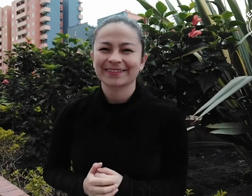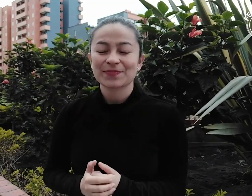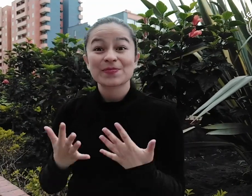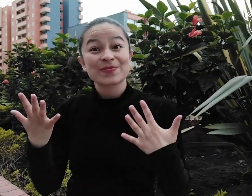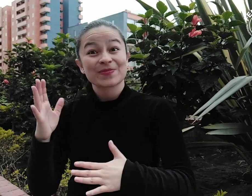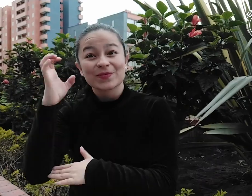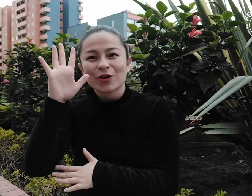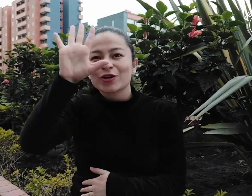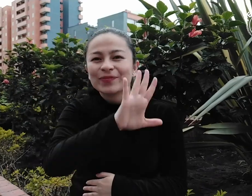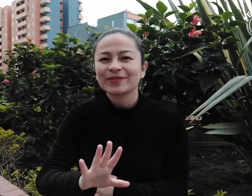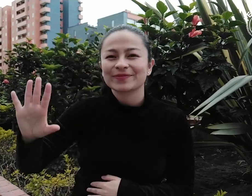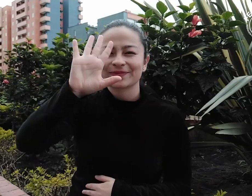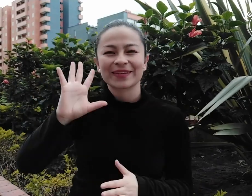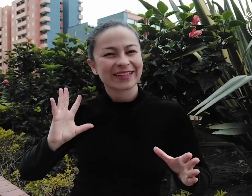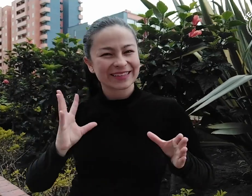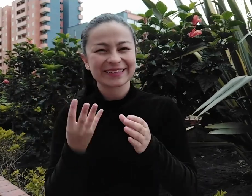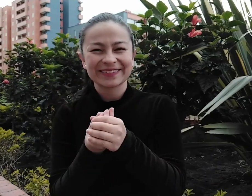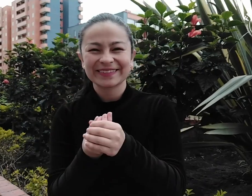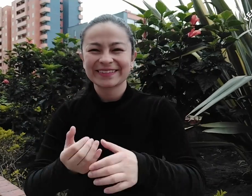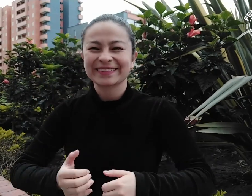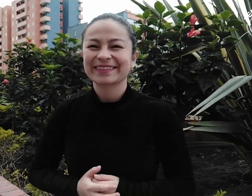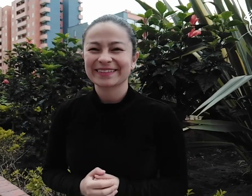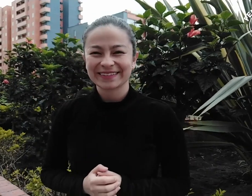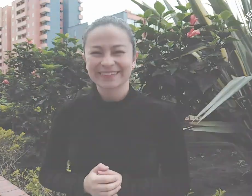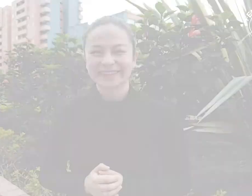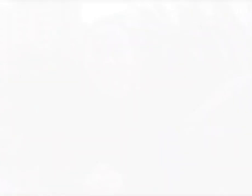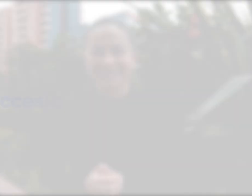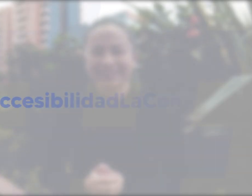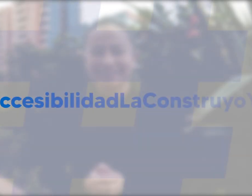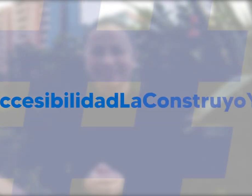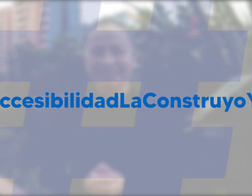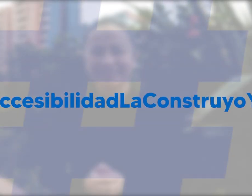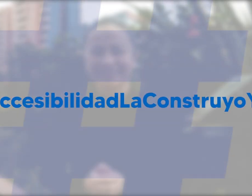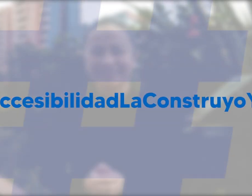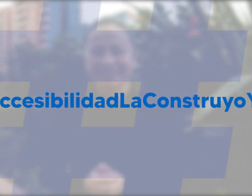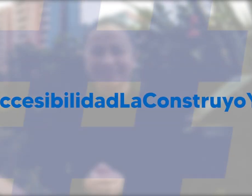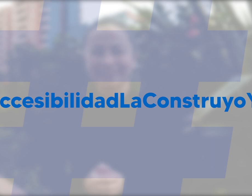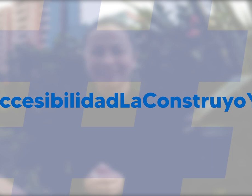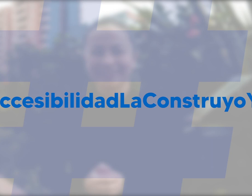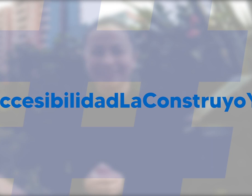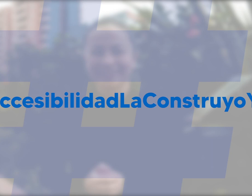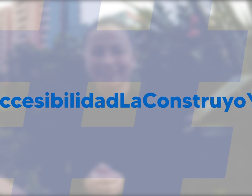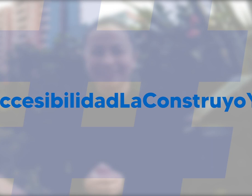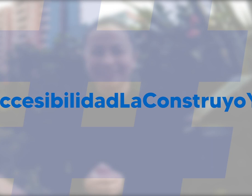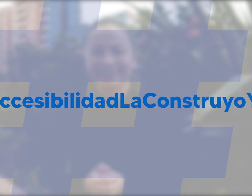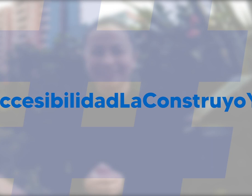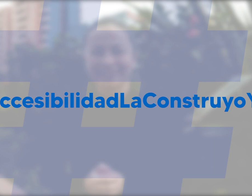Para lograr así una Colombia inclusiva. La accesibilidad la construyo yo.